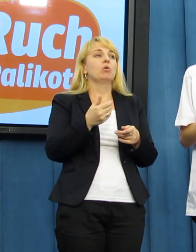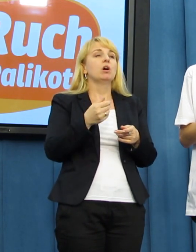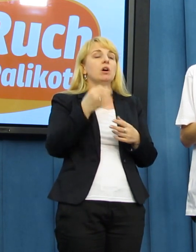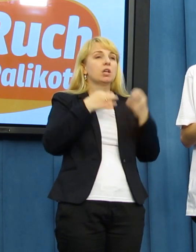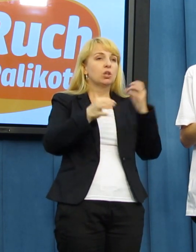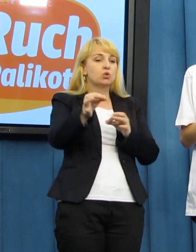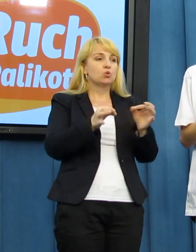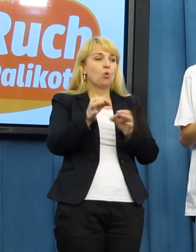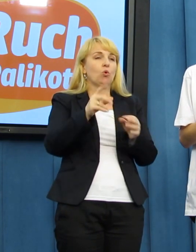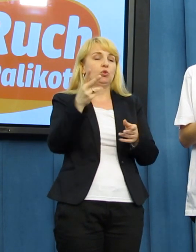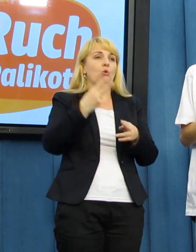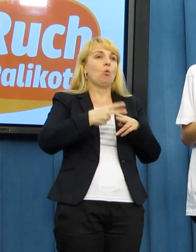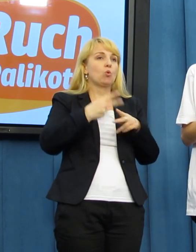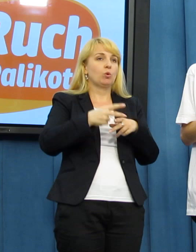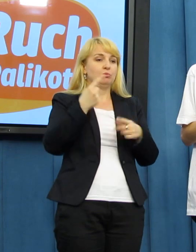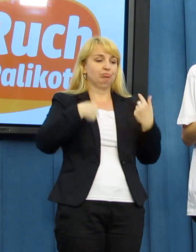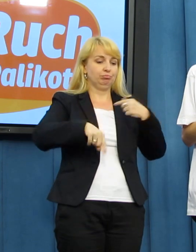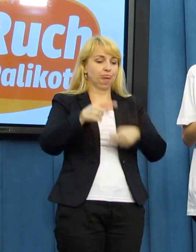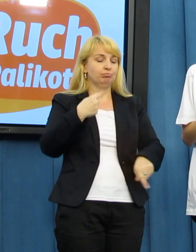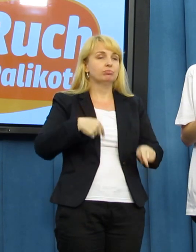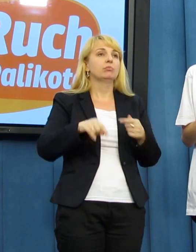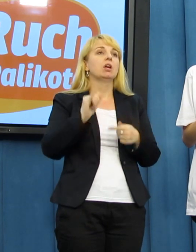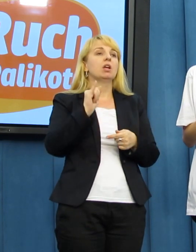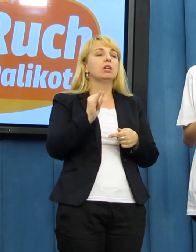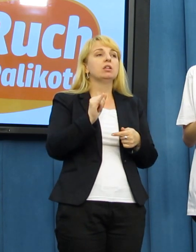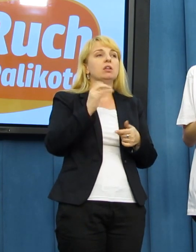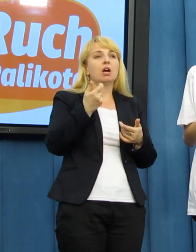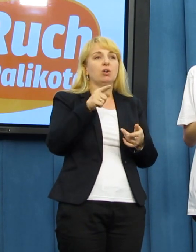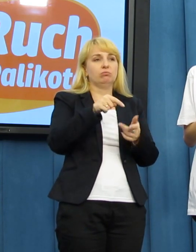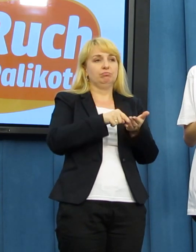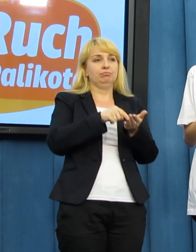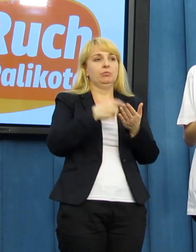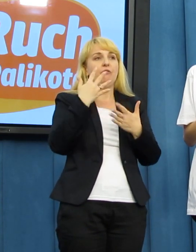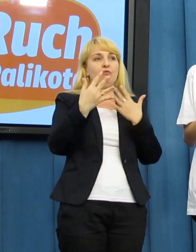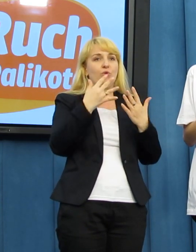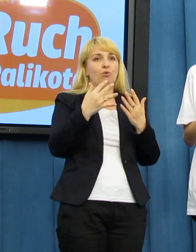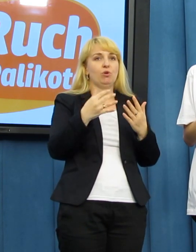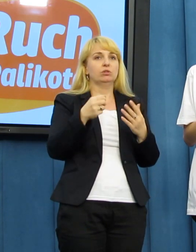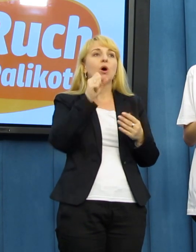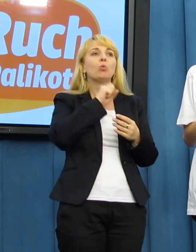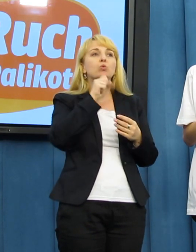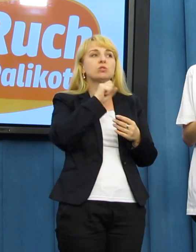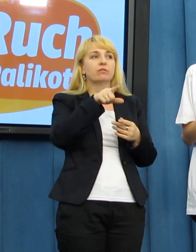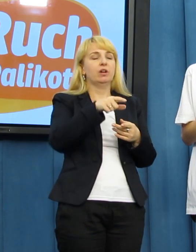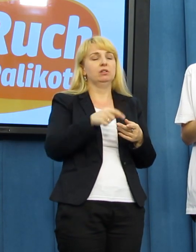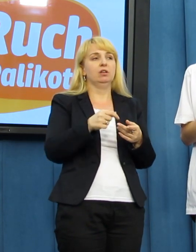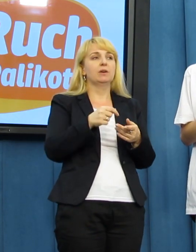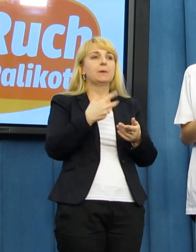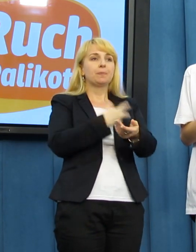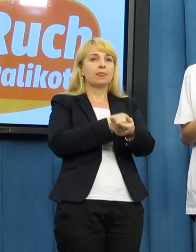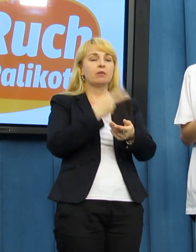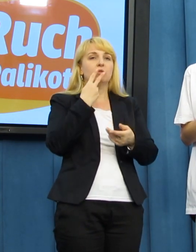związane z ich chorobami, z ich związkami z koronopią indyjską.